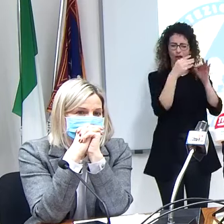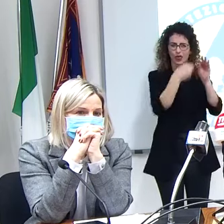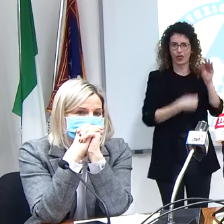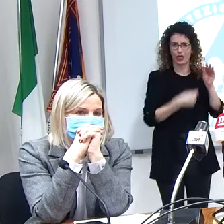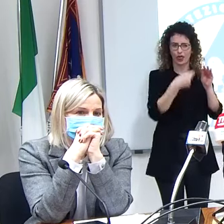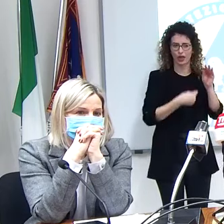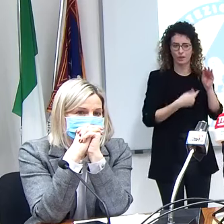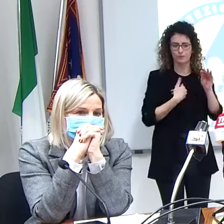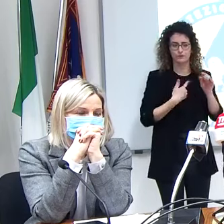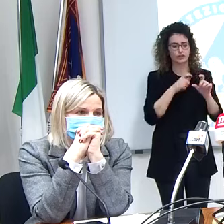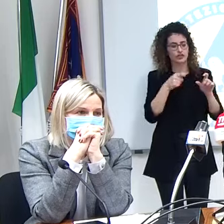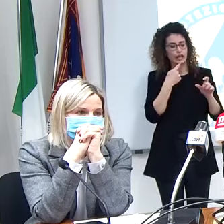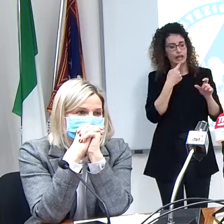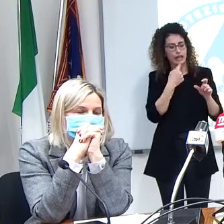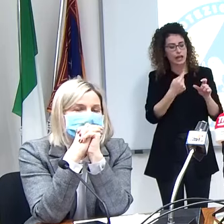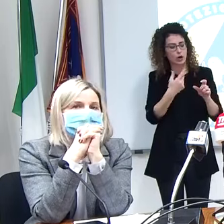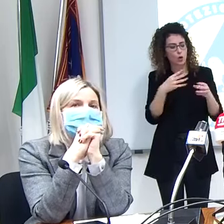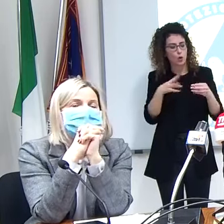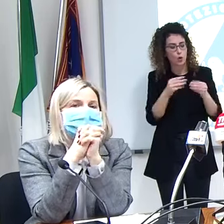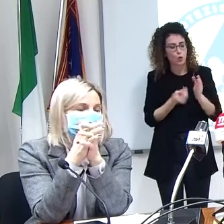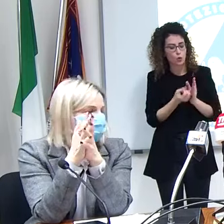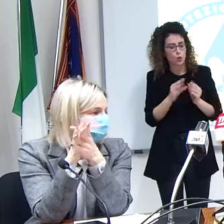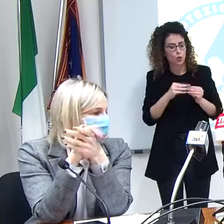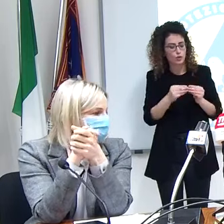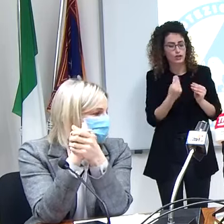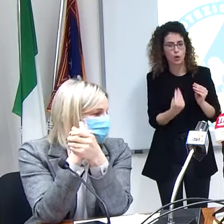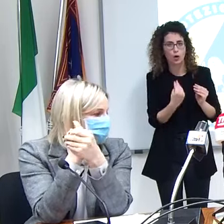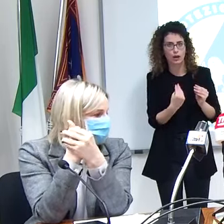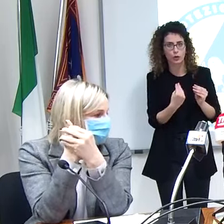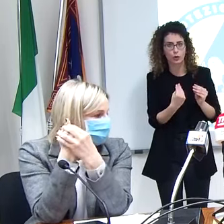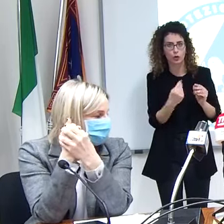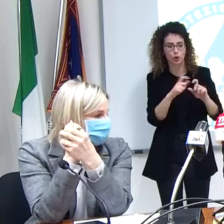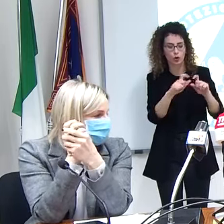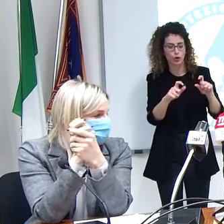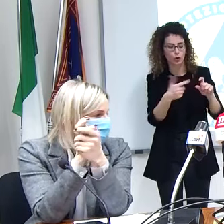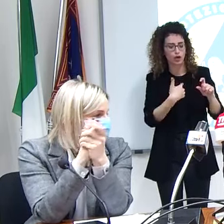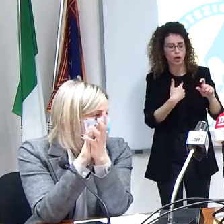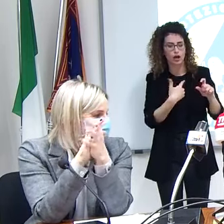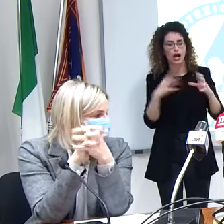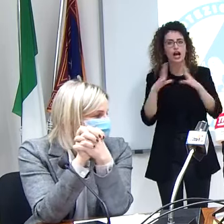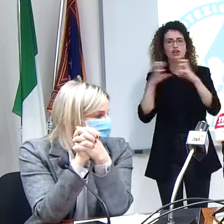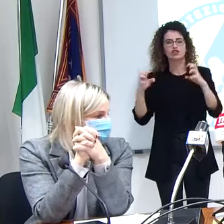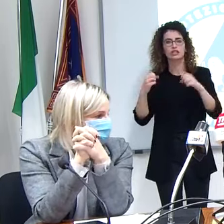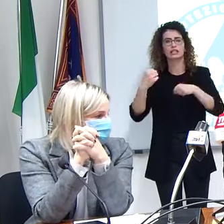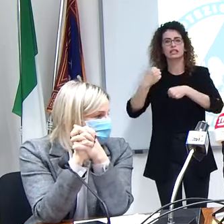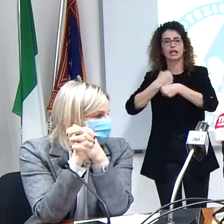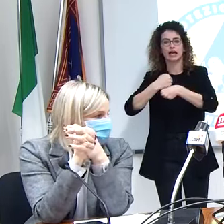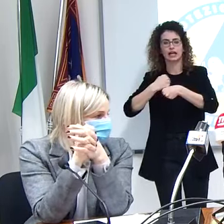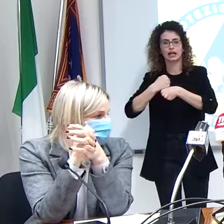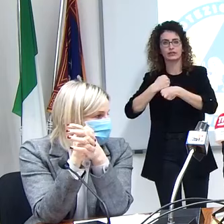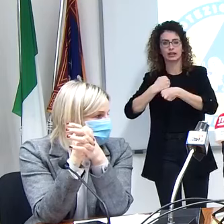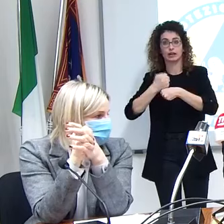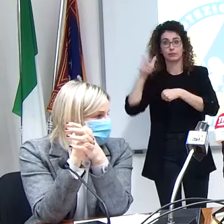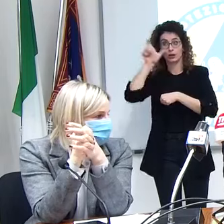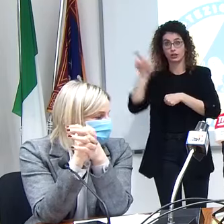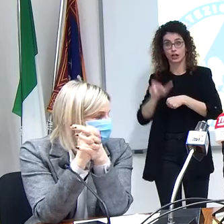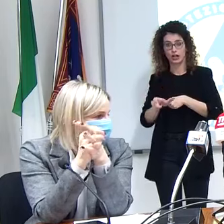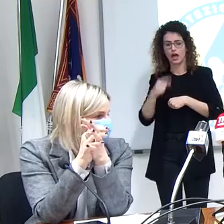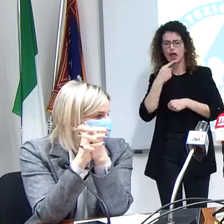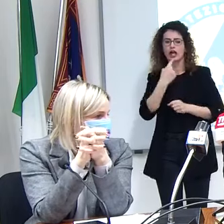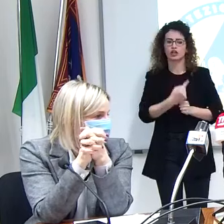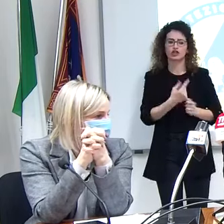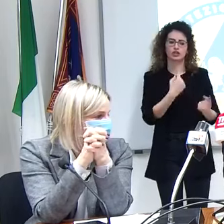che vuol dire quando lo usi lì l'agenzia italiana del farmaco ha indicato in quali condizioni usarlo